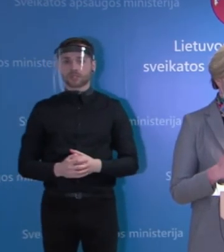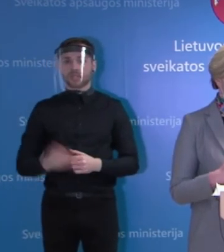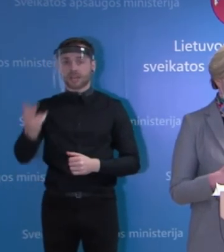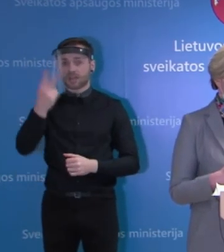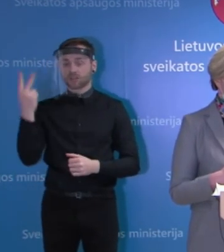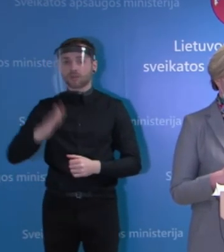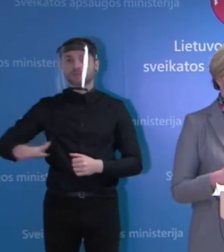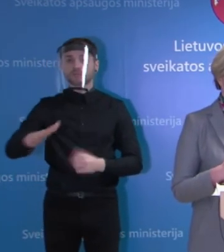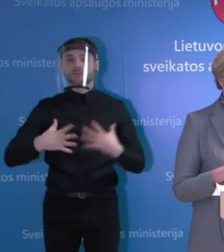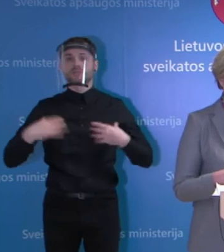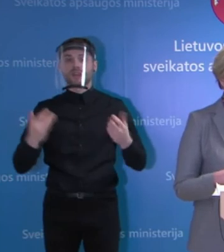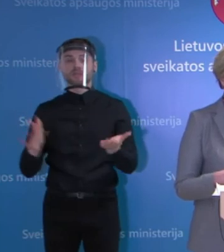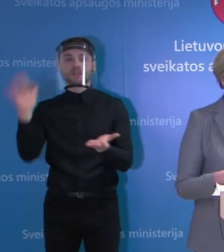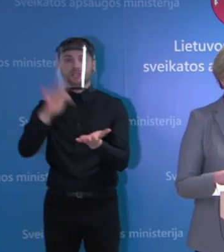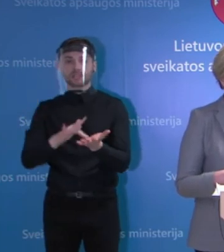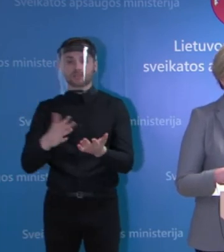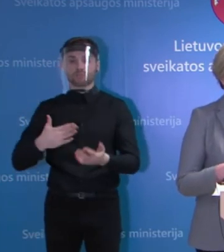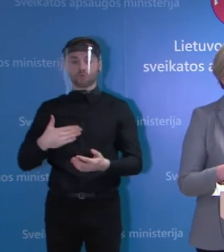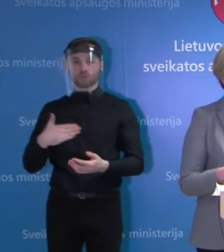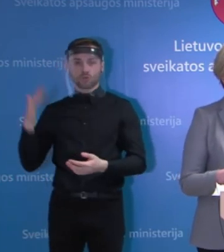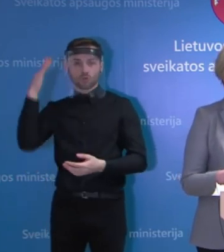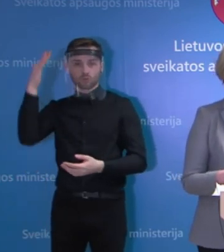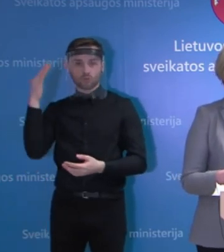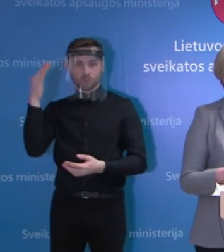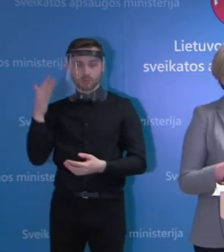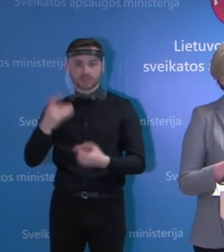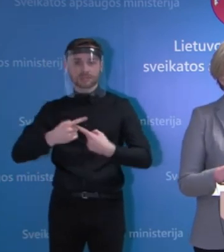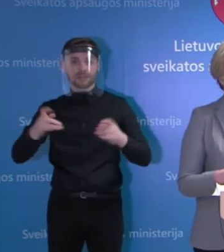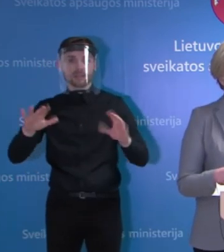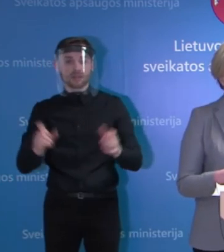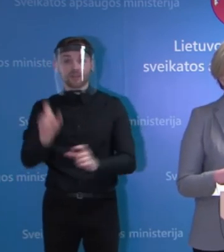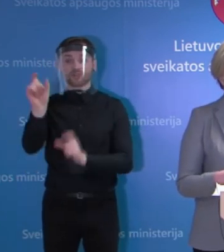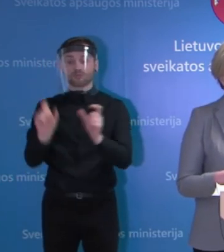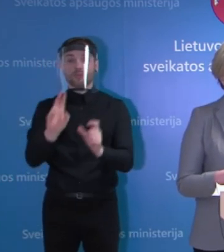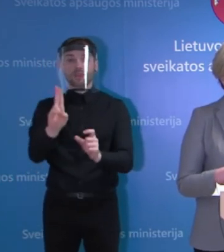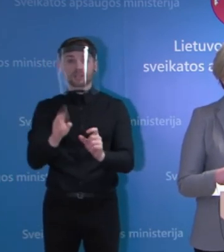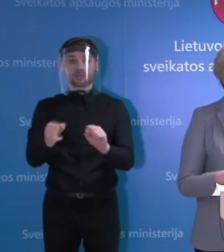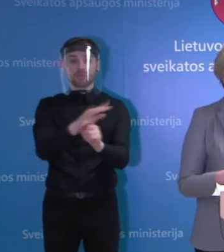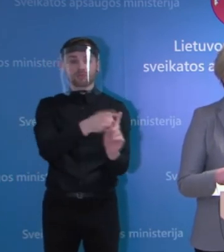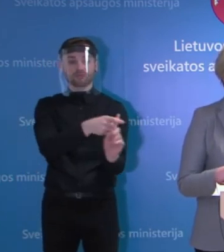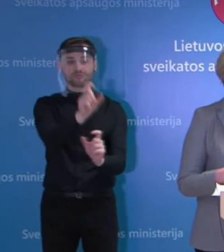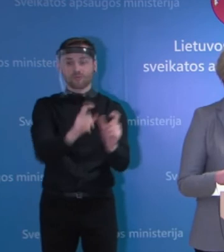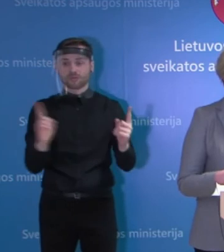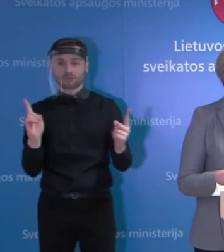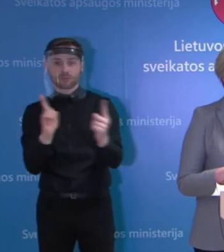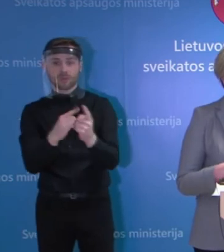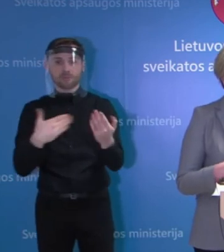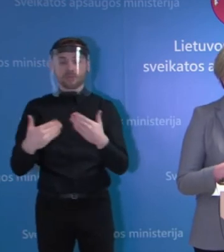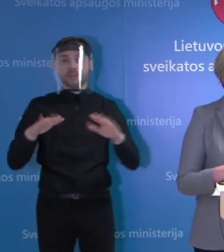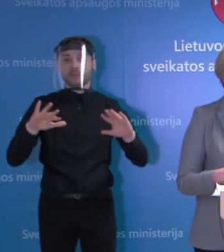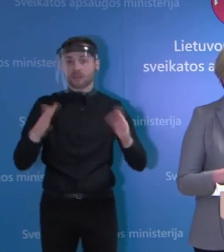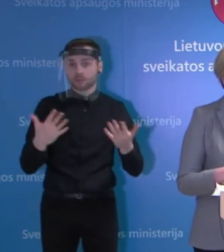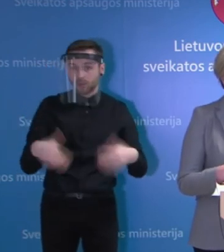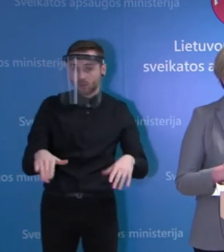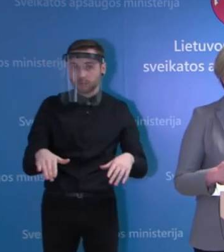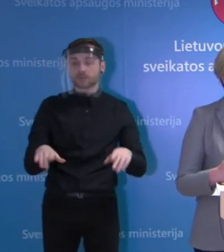centro nuomonė, aš dar kartą akcentuoju, asmenys, kurie turi jo sąlyti, turi būti izoliuoti, nebent sveikato